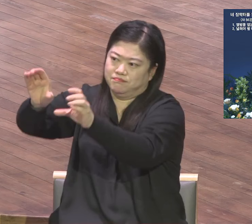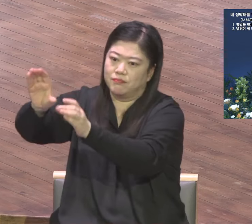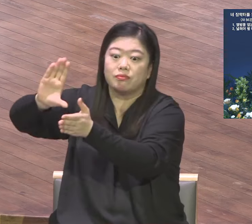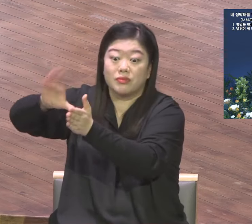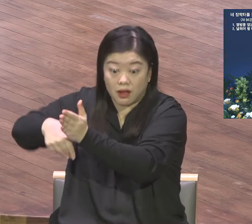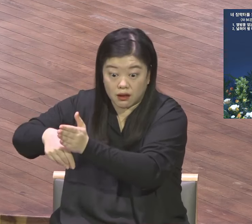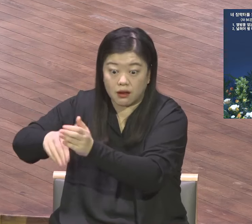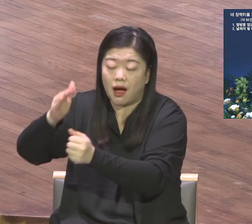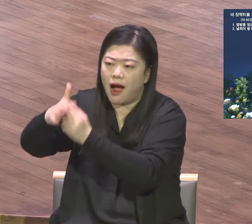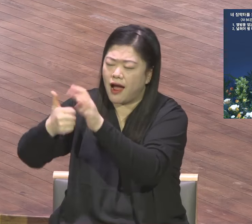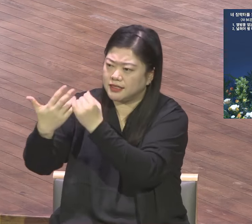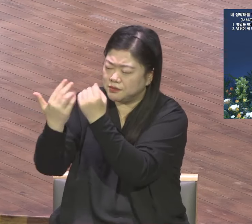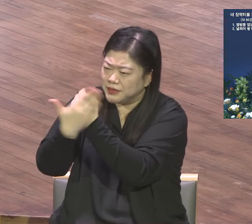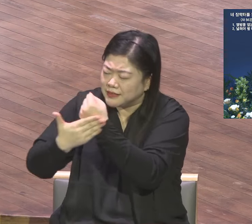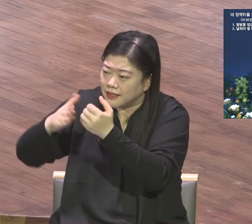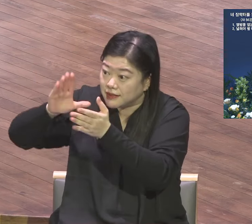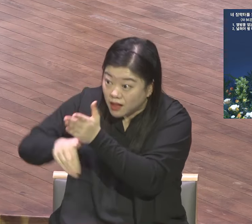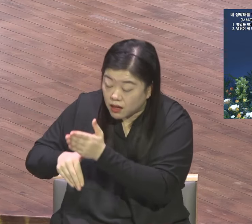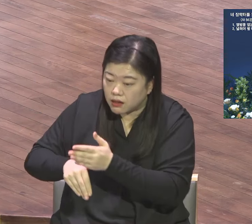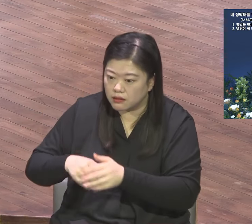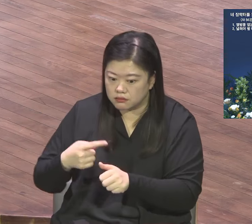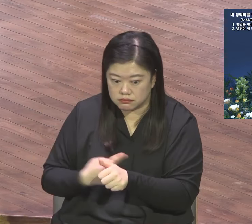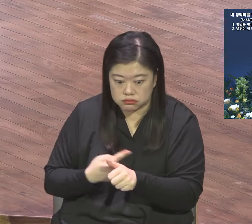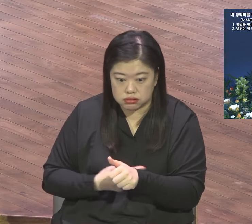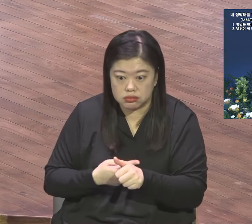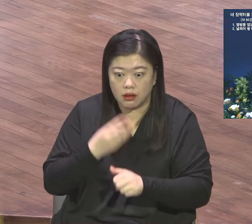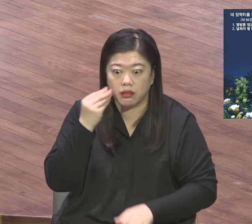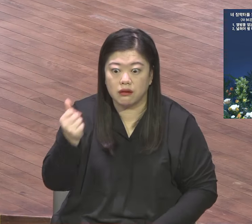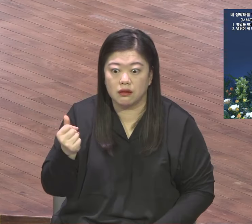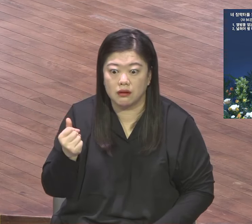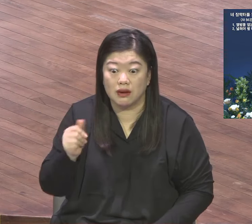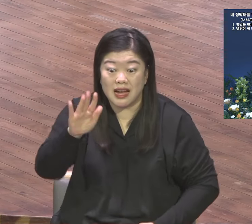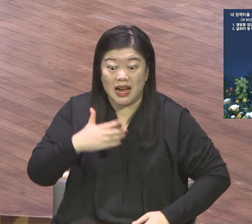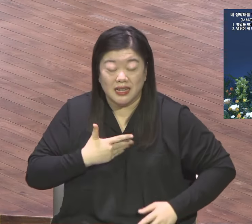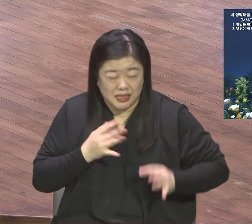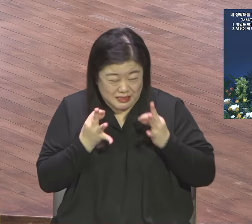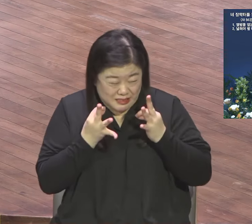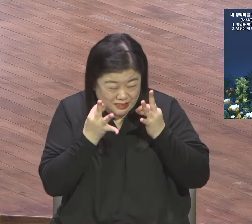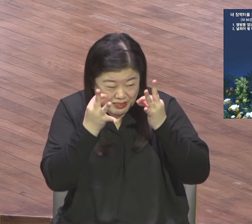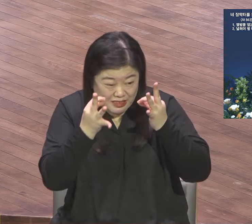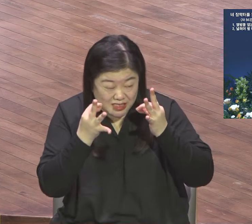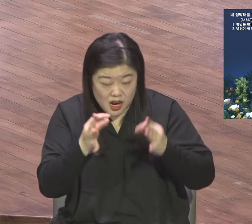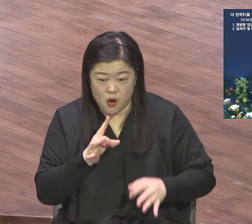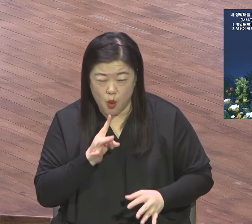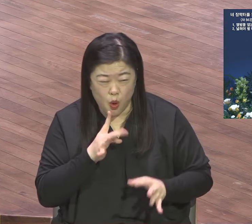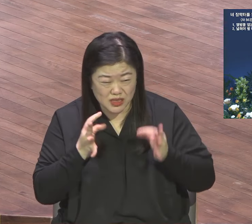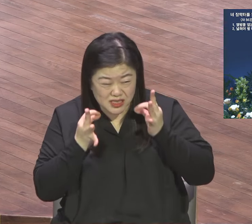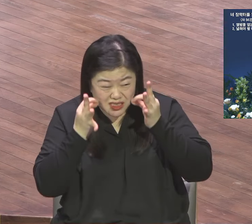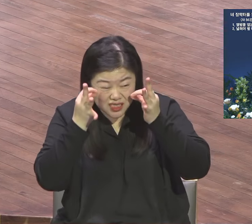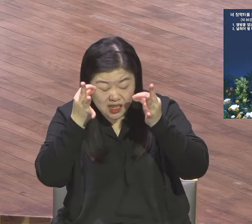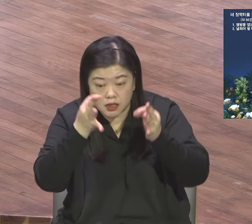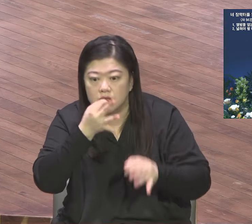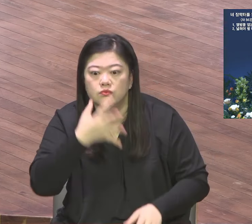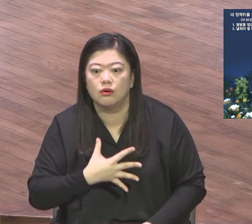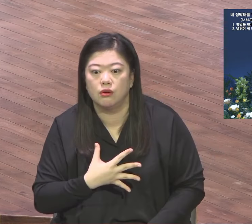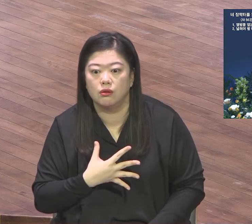은혜를 은혜로 되어져야지 안 어렵지 쉽게 쉽게 자연스럽게 저절로 되지 내가 알라 그러니까 힘들잖아요